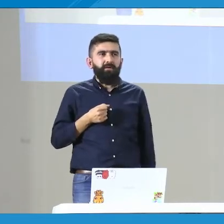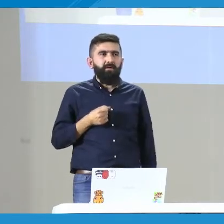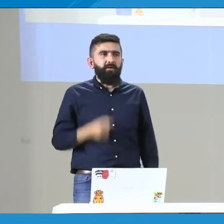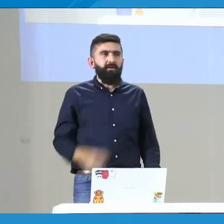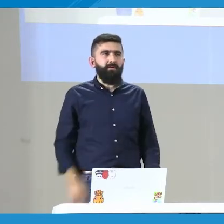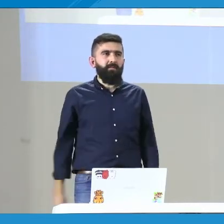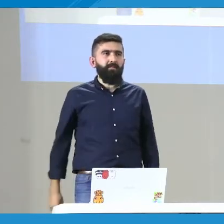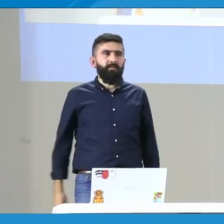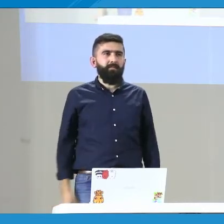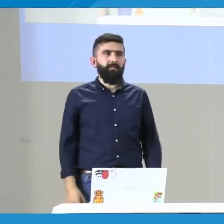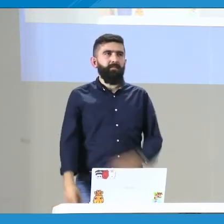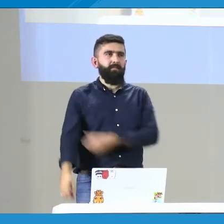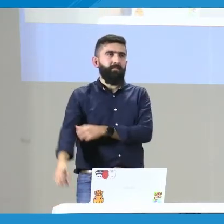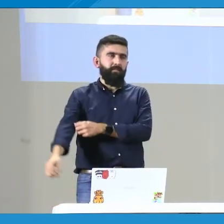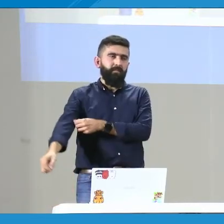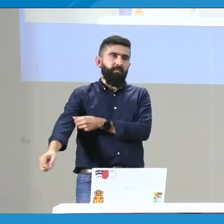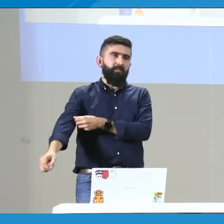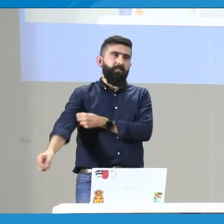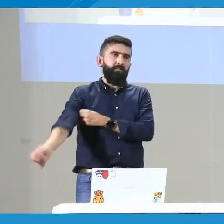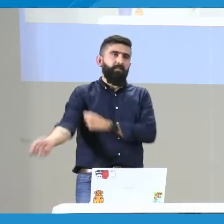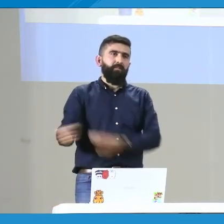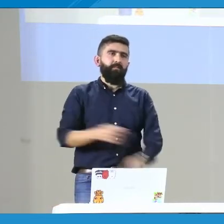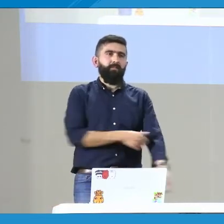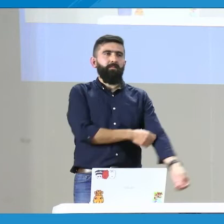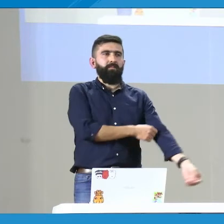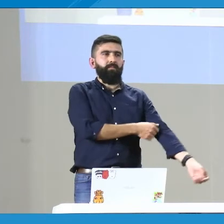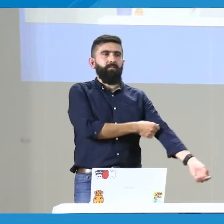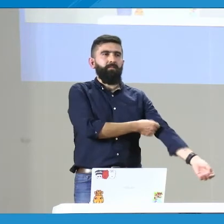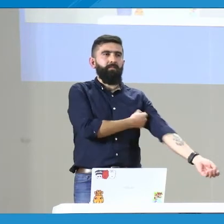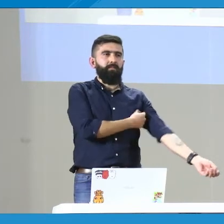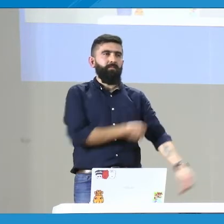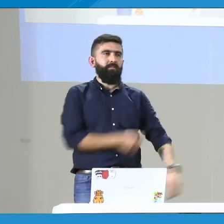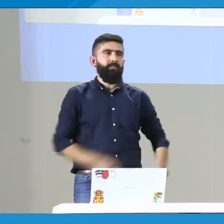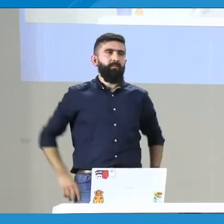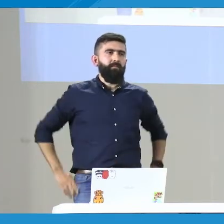Por favor, denme en un segundo, que tenemos inconvenientes aquí con el sonido de la intérprete. Denme en un segundo.